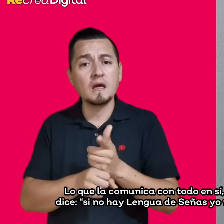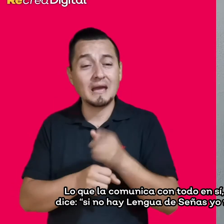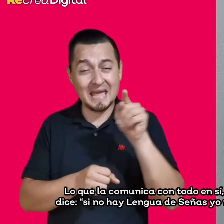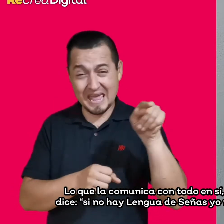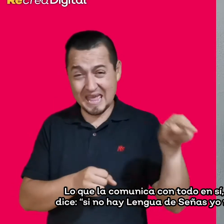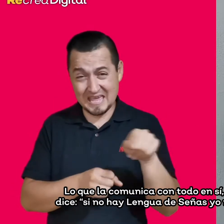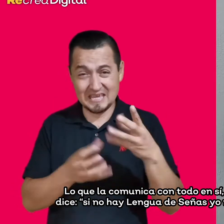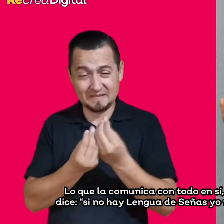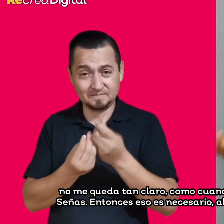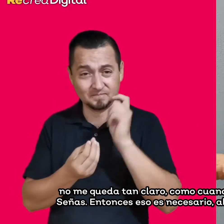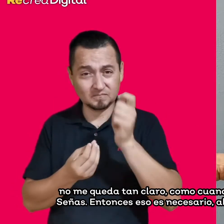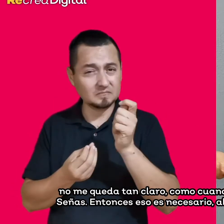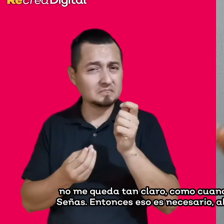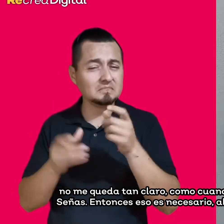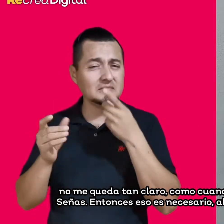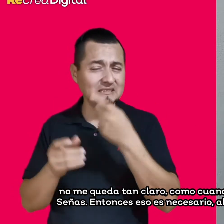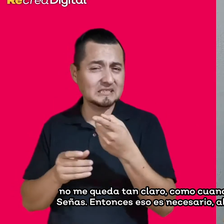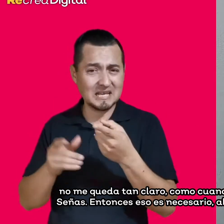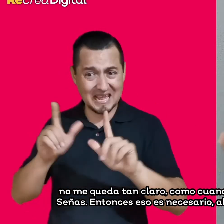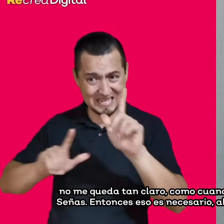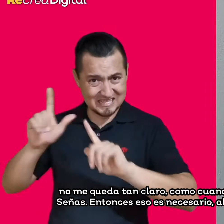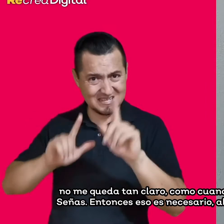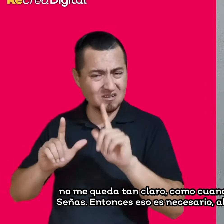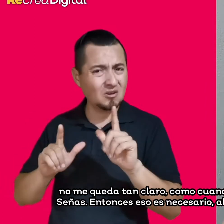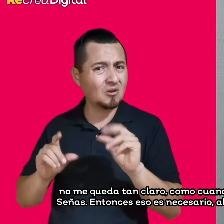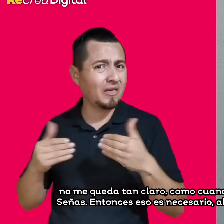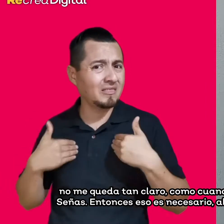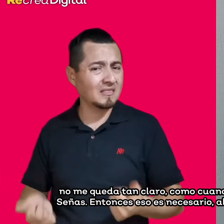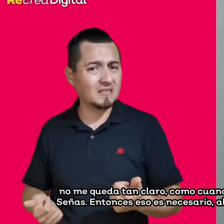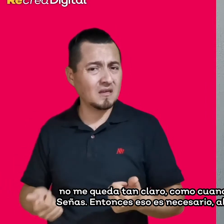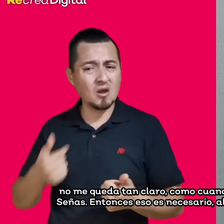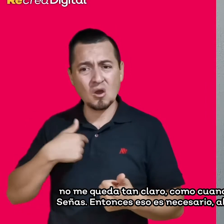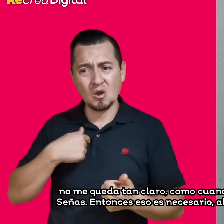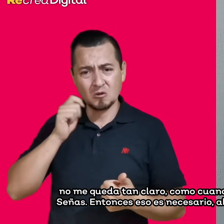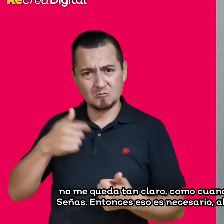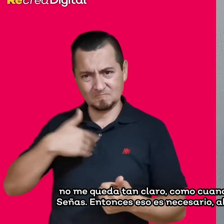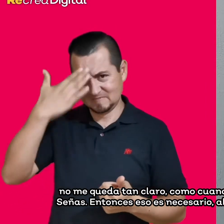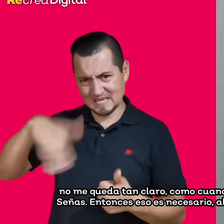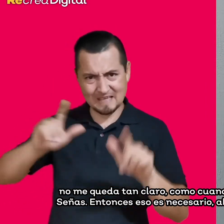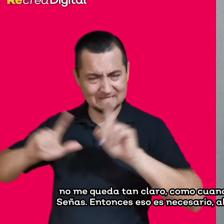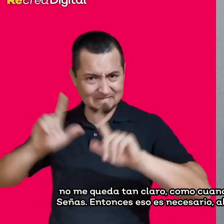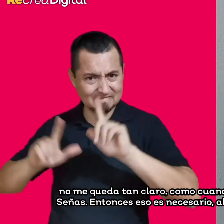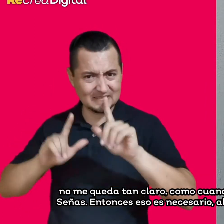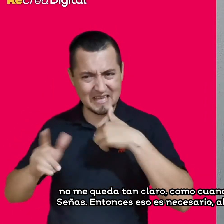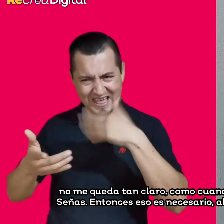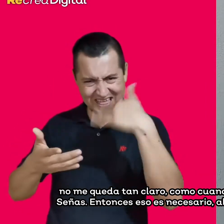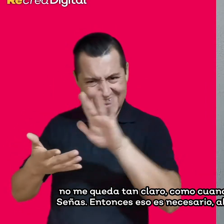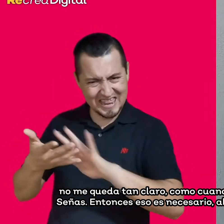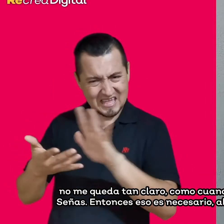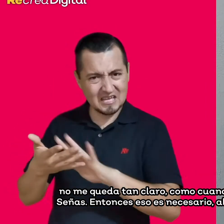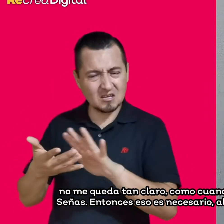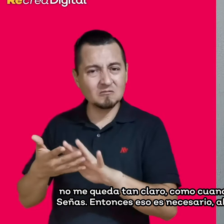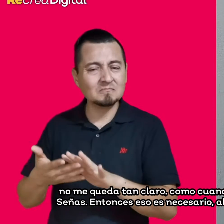sepa leer no me queda tan claro como cuando me lo explican en lengua de señas. Entonces eso es